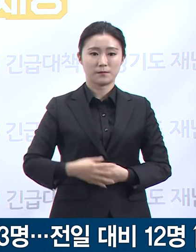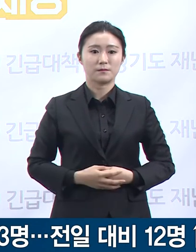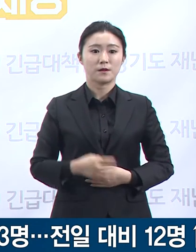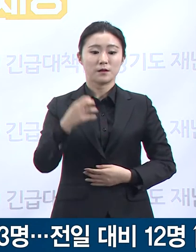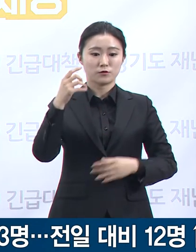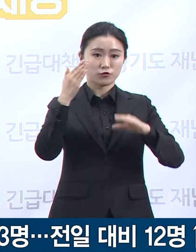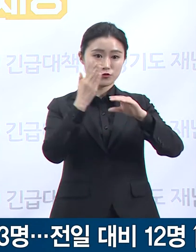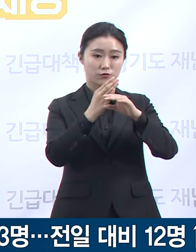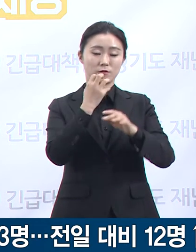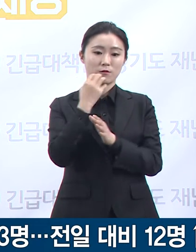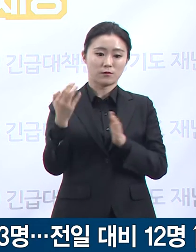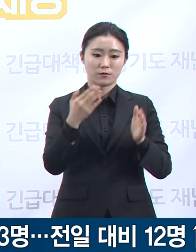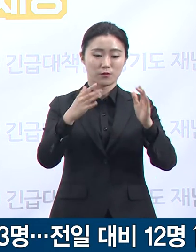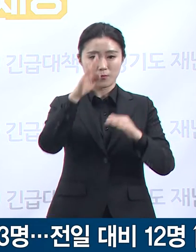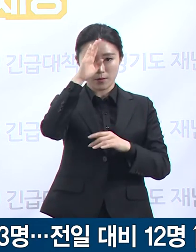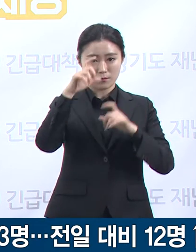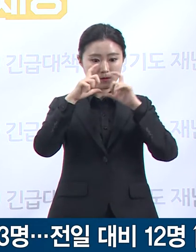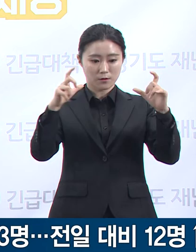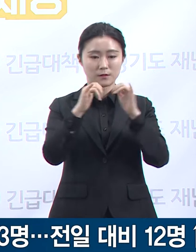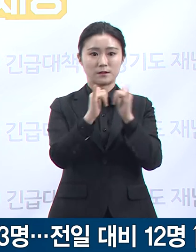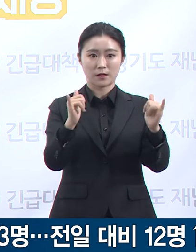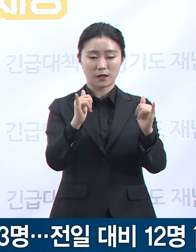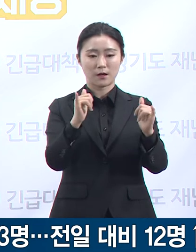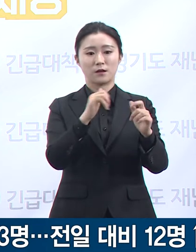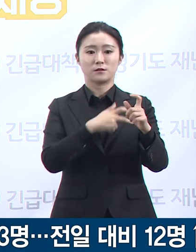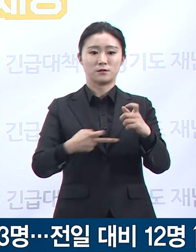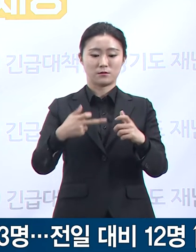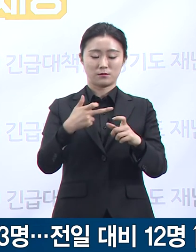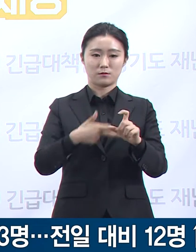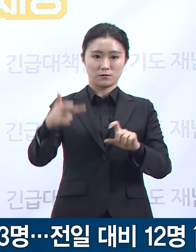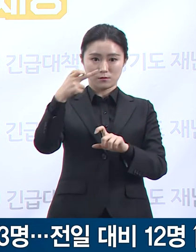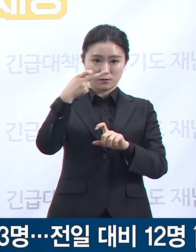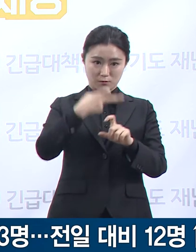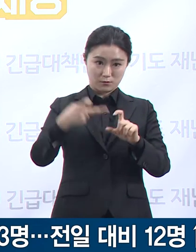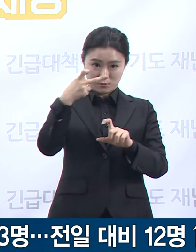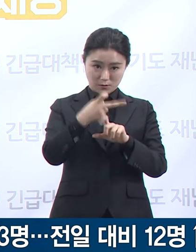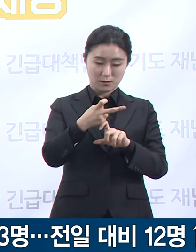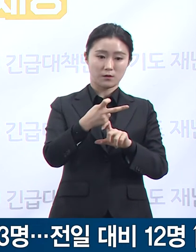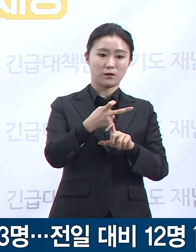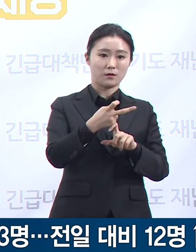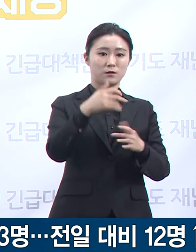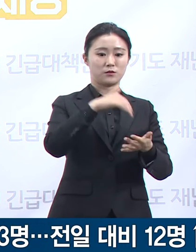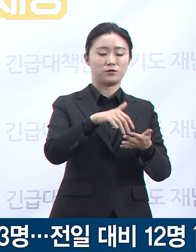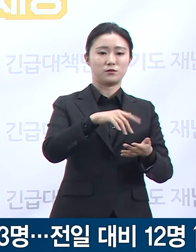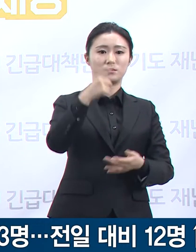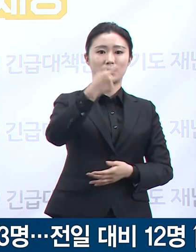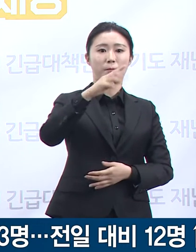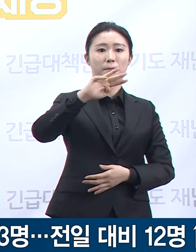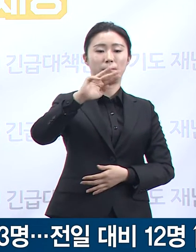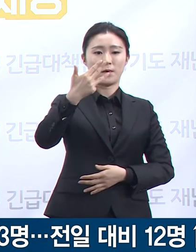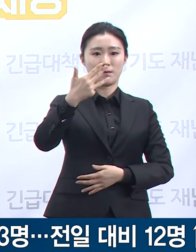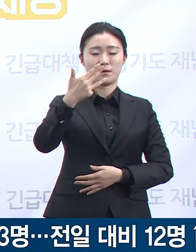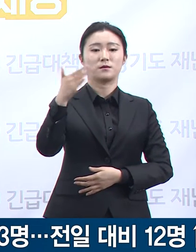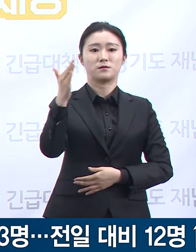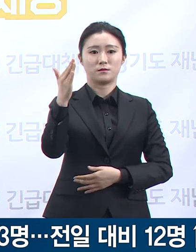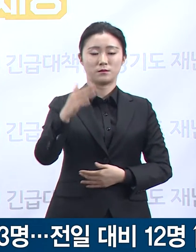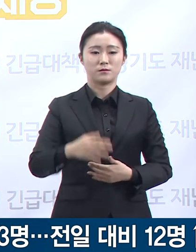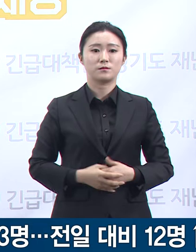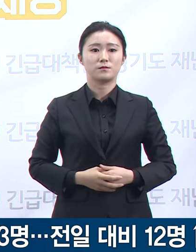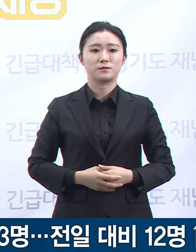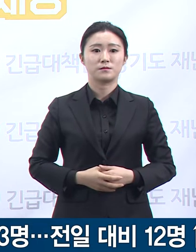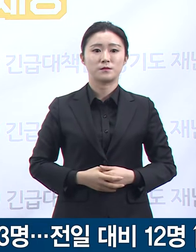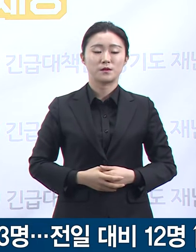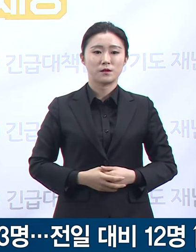전일 오전 0시 대비 12명이 증가한 총 853명입니다. 인구 100만 명당 확진자 발생